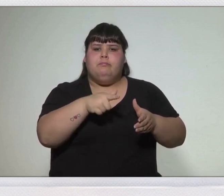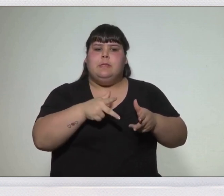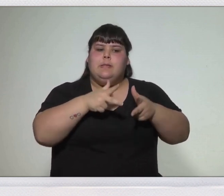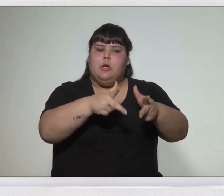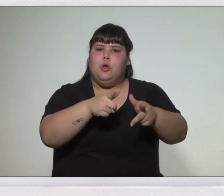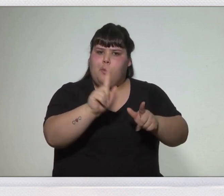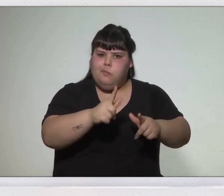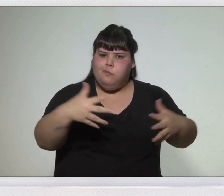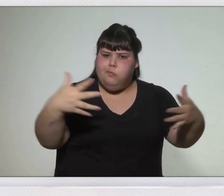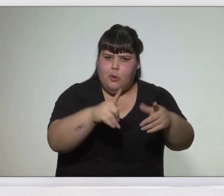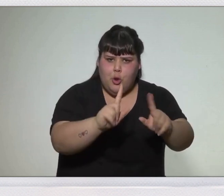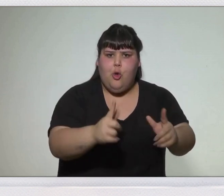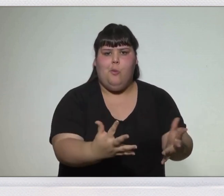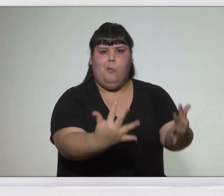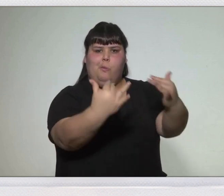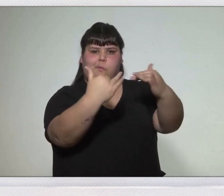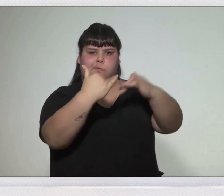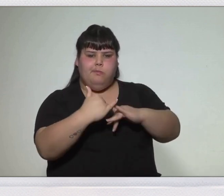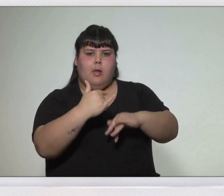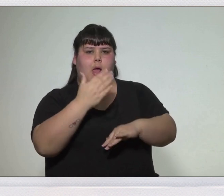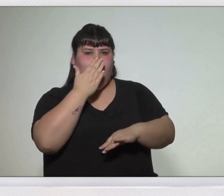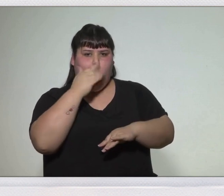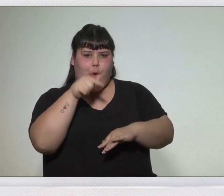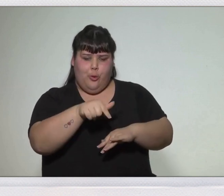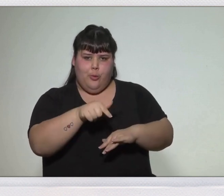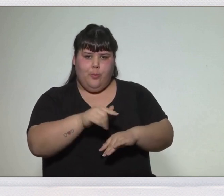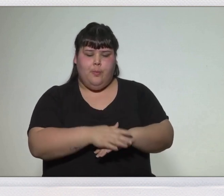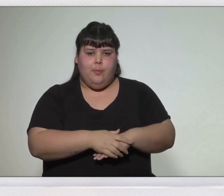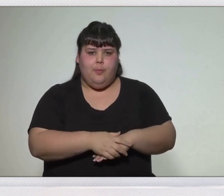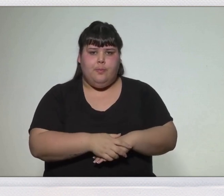y replegarse hacia Córdoba.